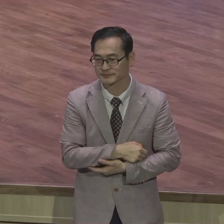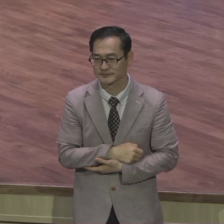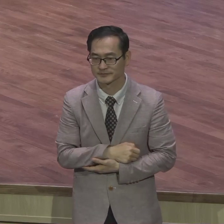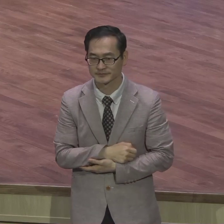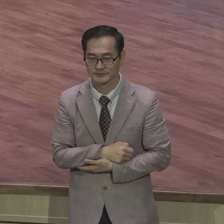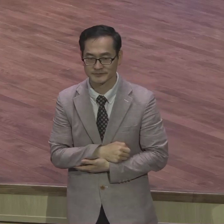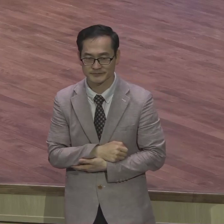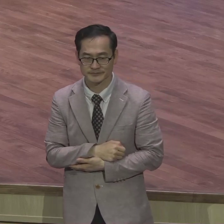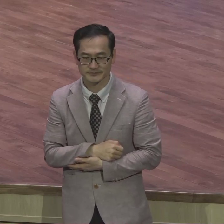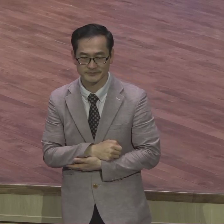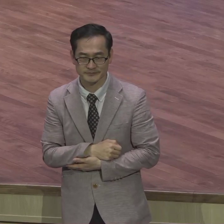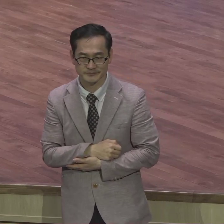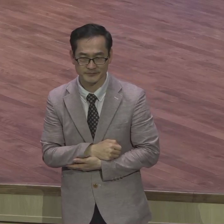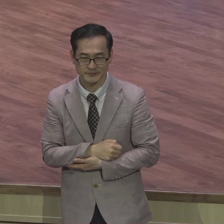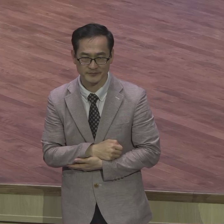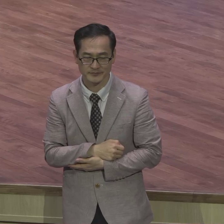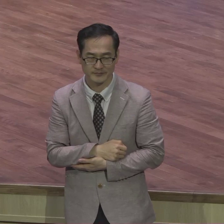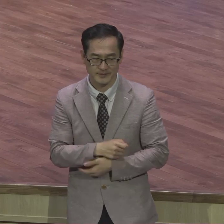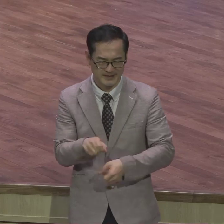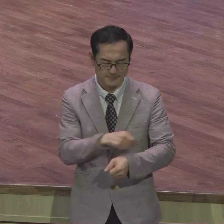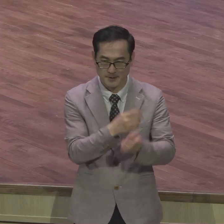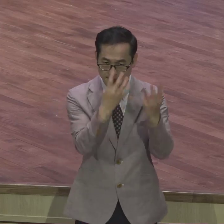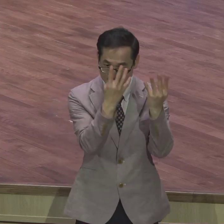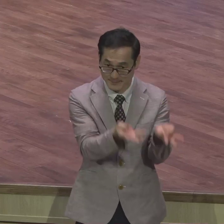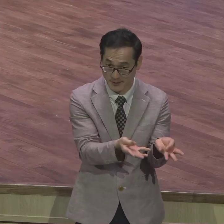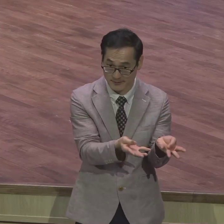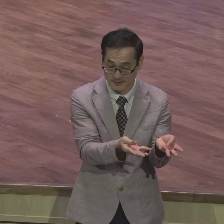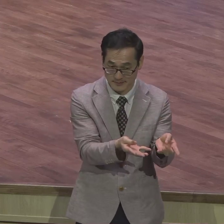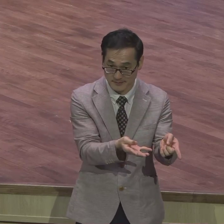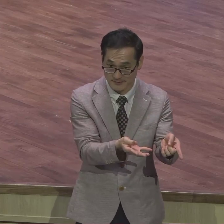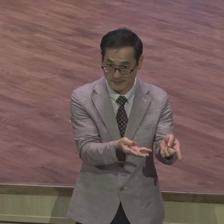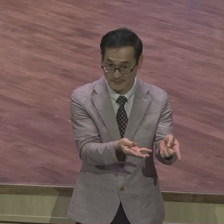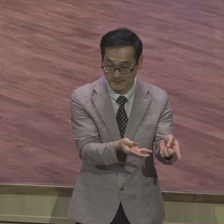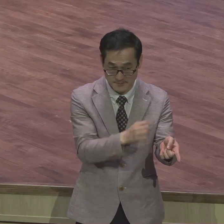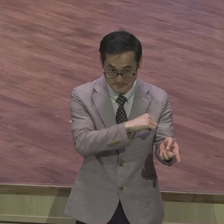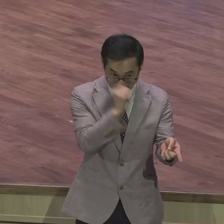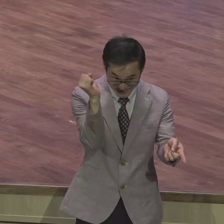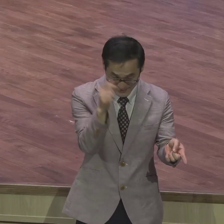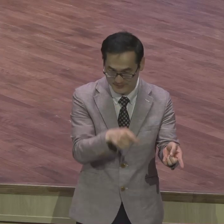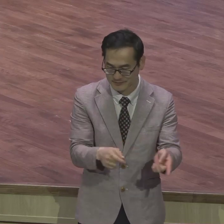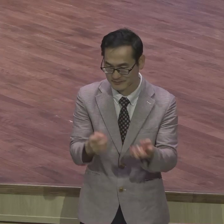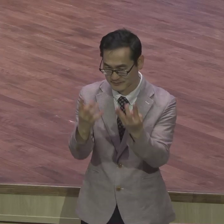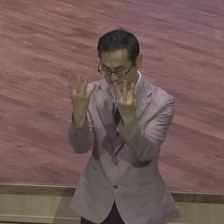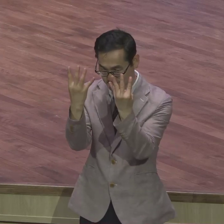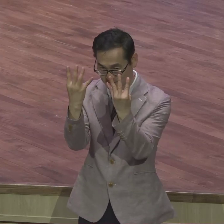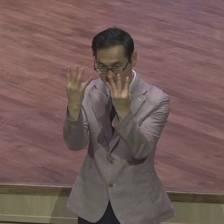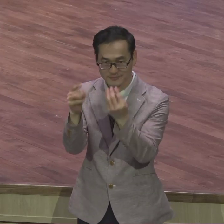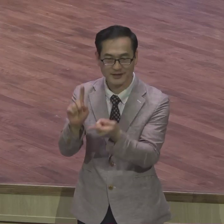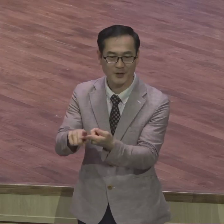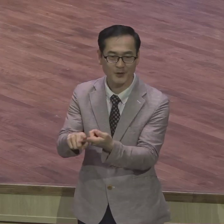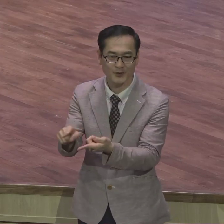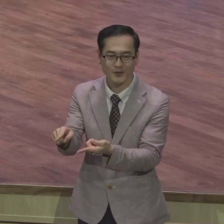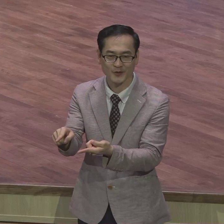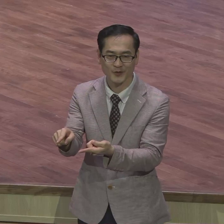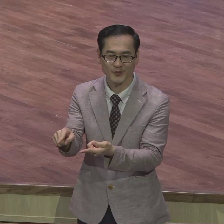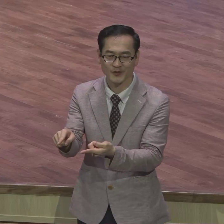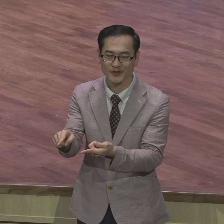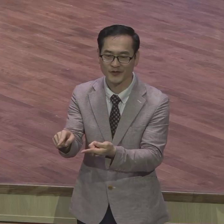특사를 받은 사람과 특사를 받지 못한 사람과의 모여 희비가